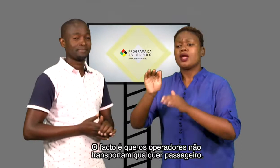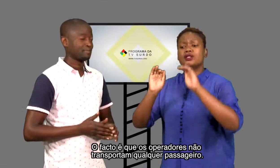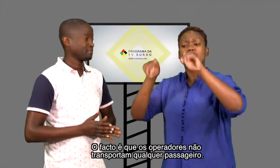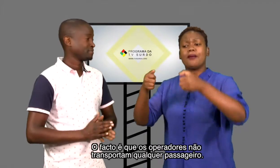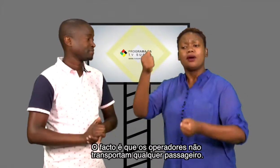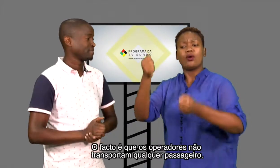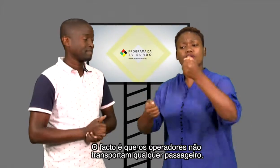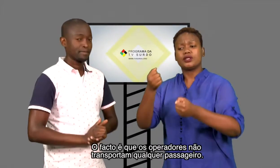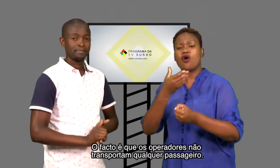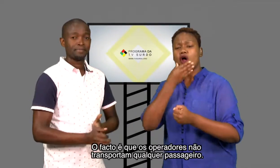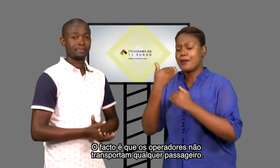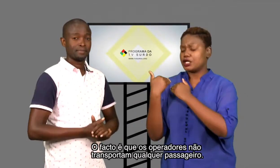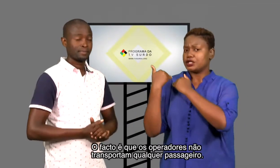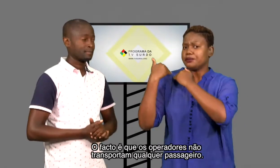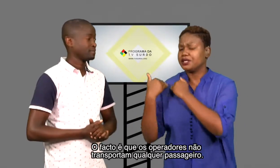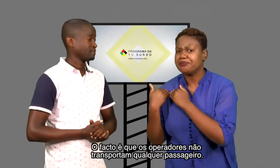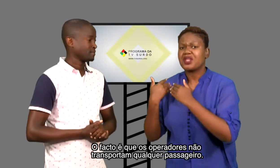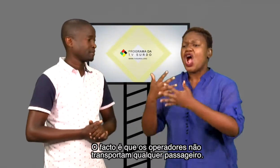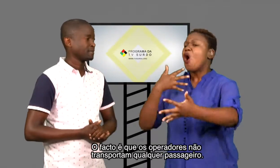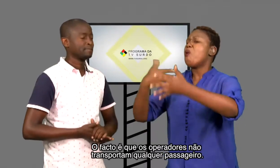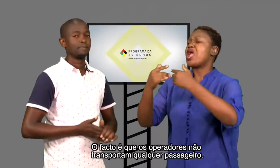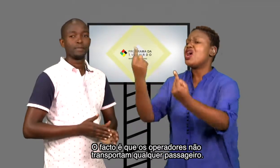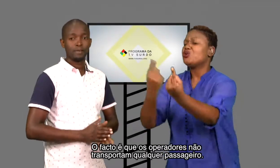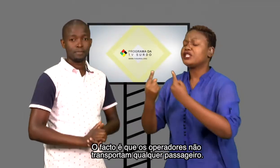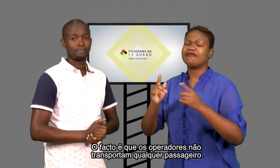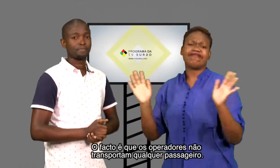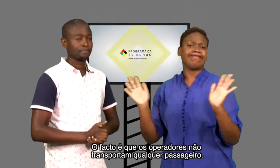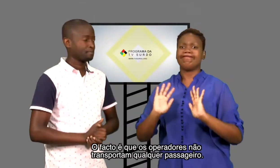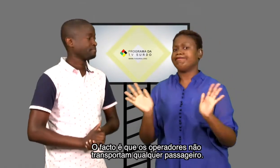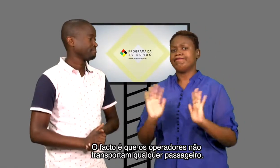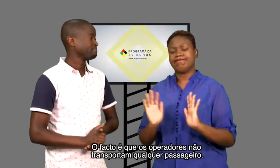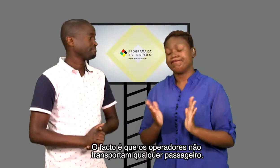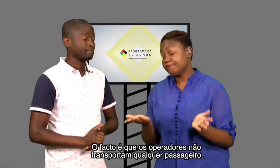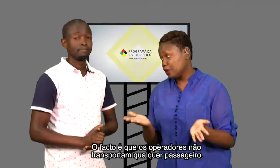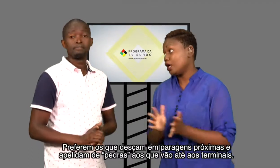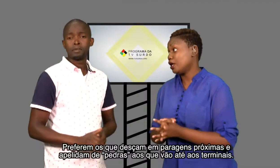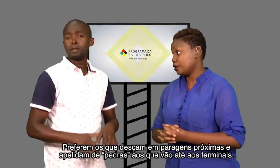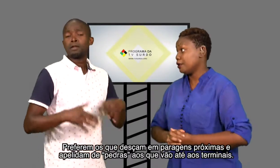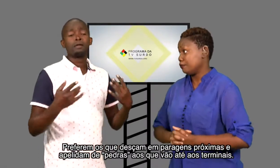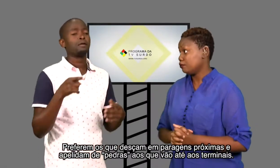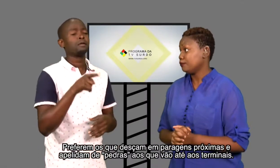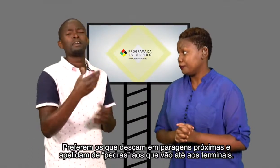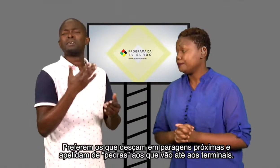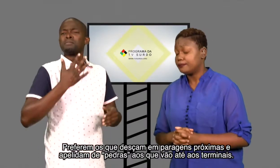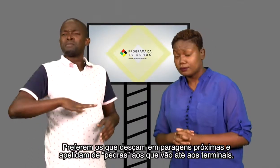O fato é que os operadores não transportam qualquer passageiro. Preferem os que